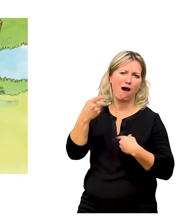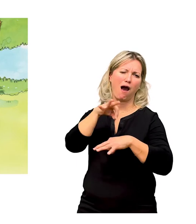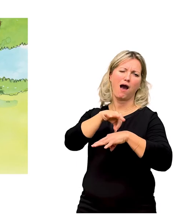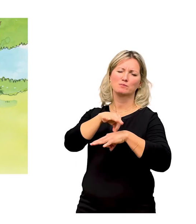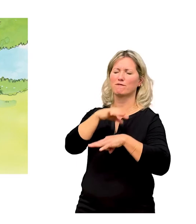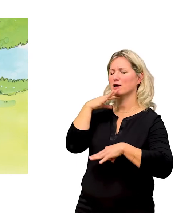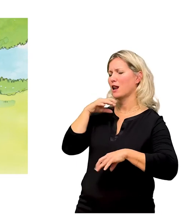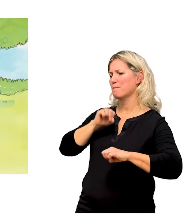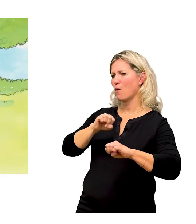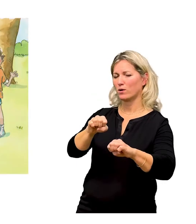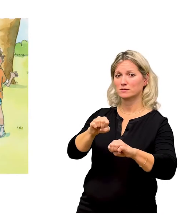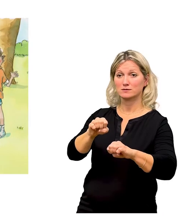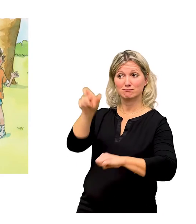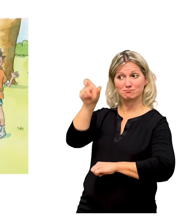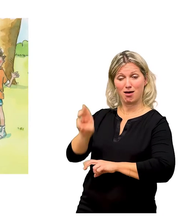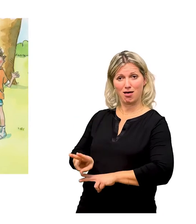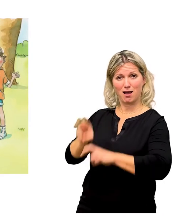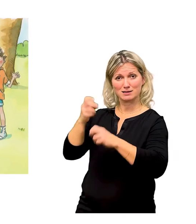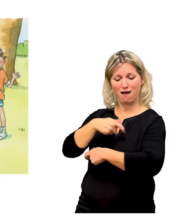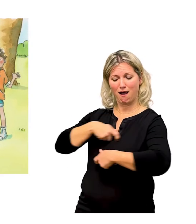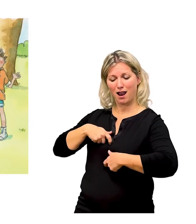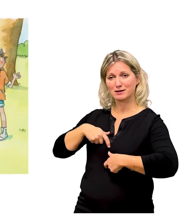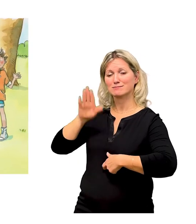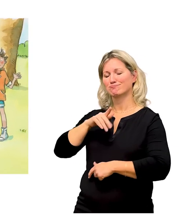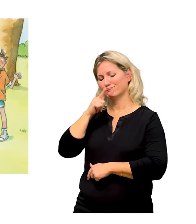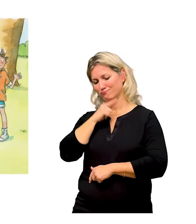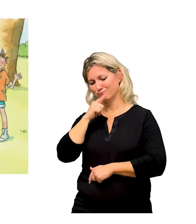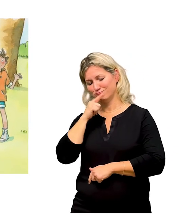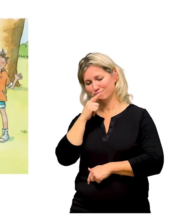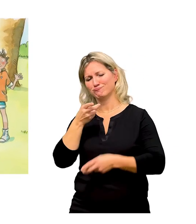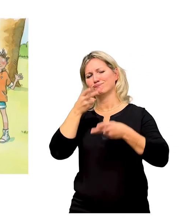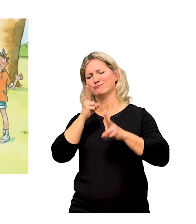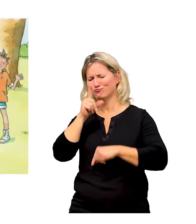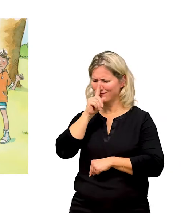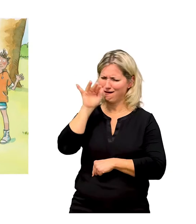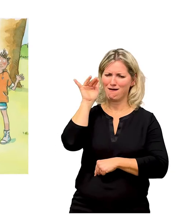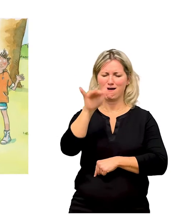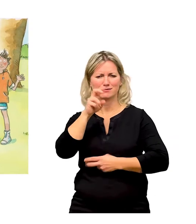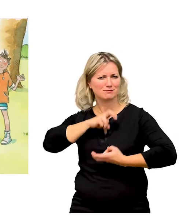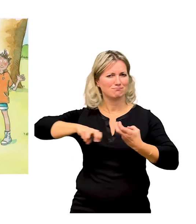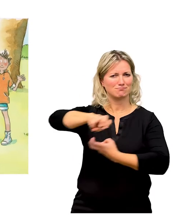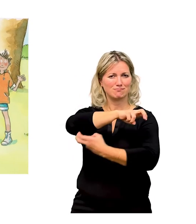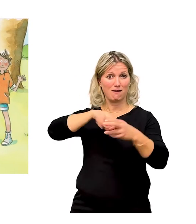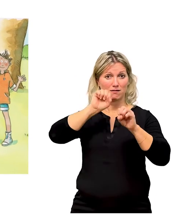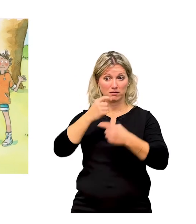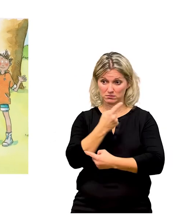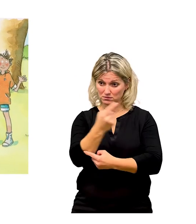Emilio. Ihr Erzieher Alex lächelt. Ihr könnt euch hier richtig austoben und viel Spaß haben. Und